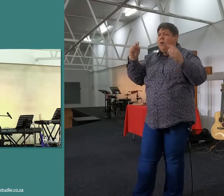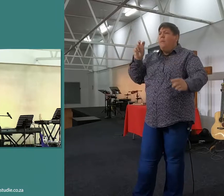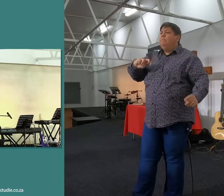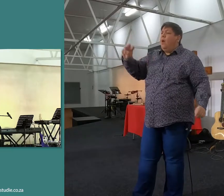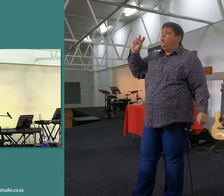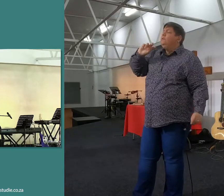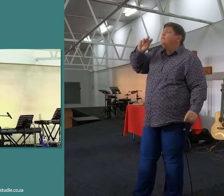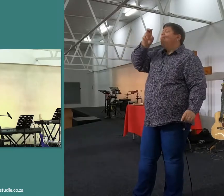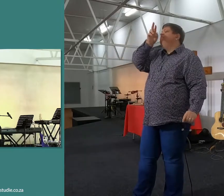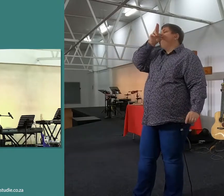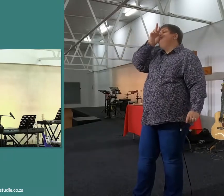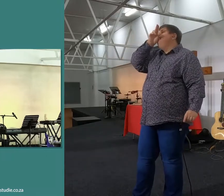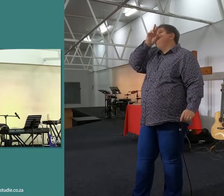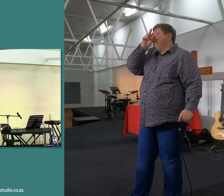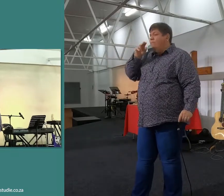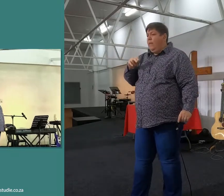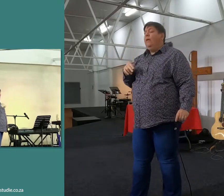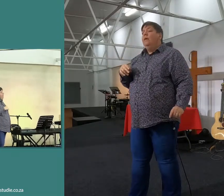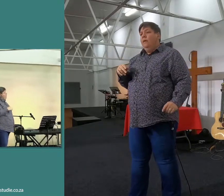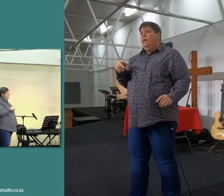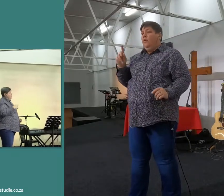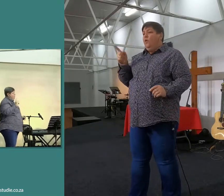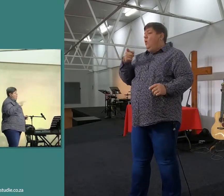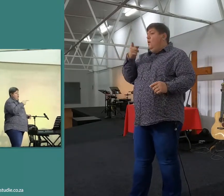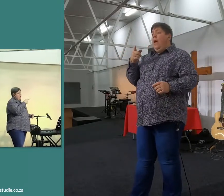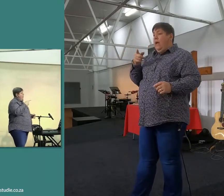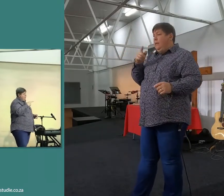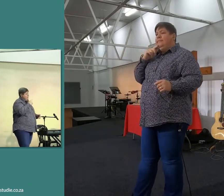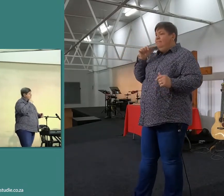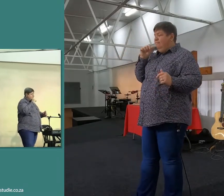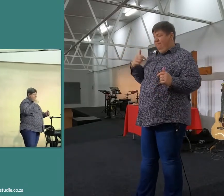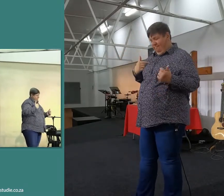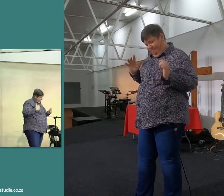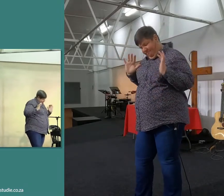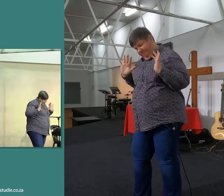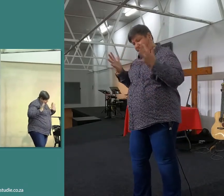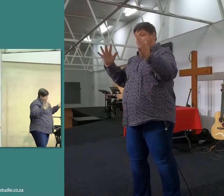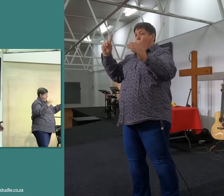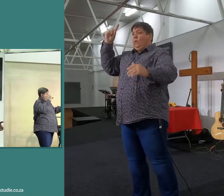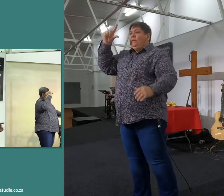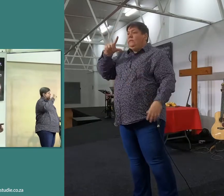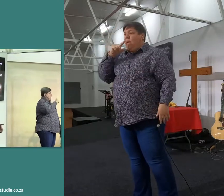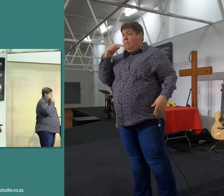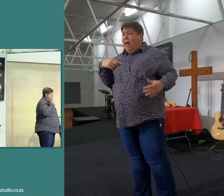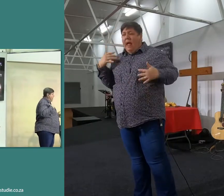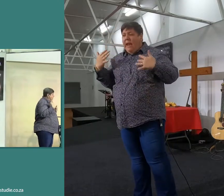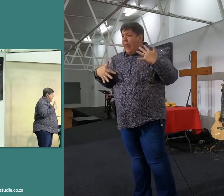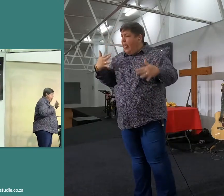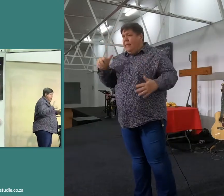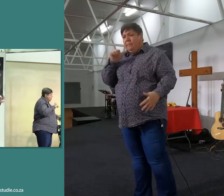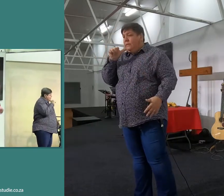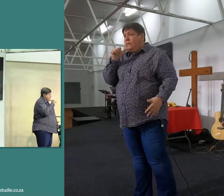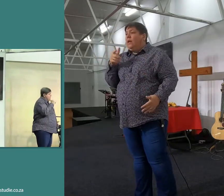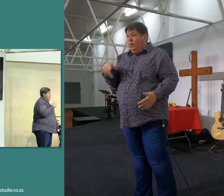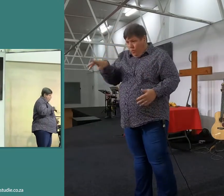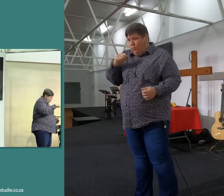sê, wees in alle omstandighere blij in die Heere, want dit is waar ons blijk kap is. Maak het zin? Ok, so dit is hierdie voordele.